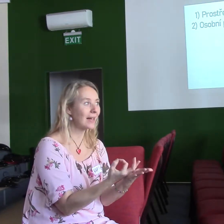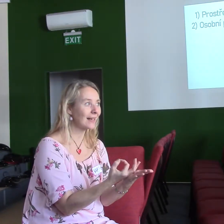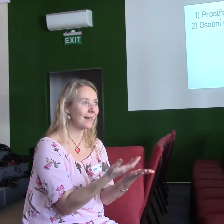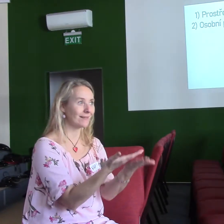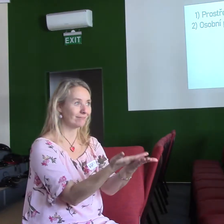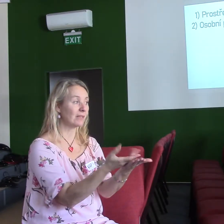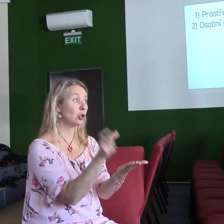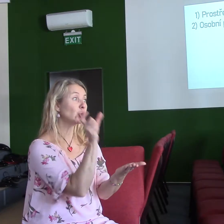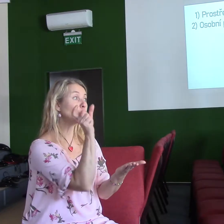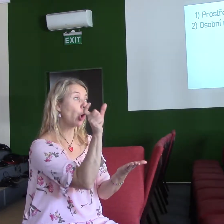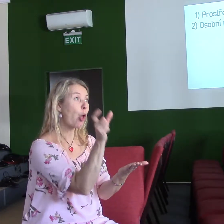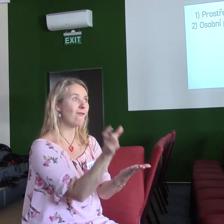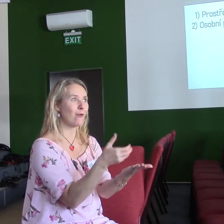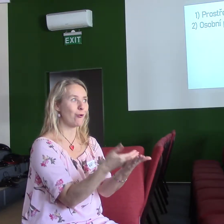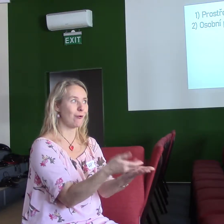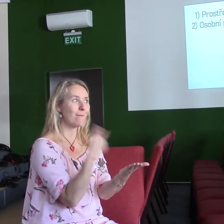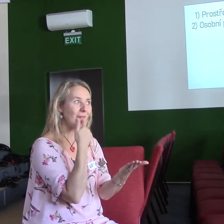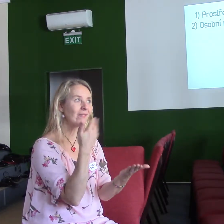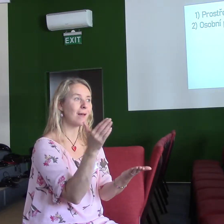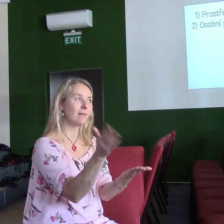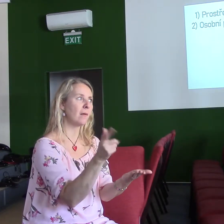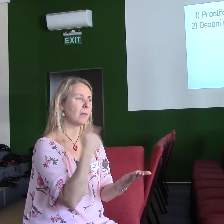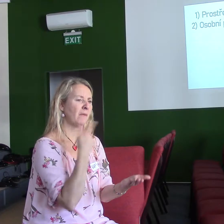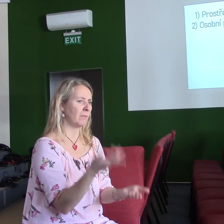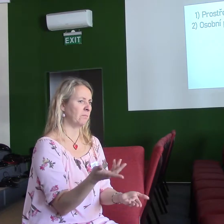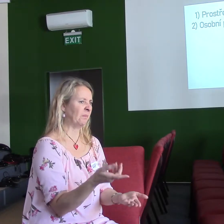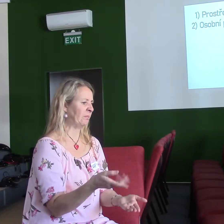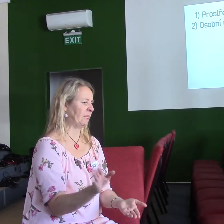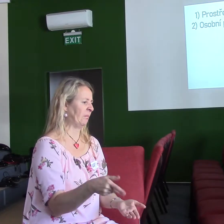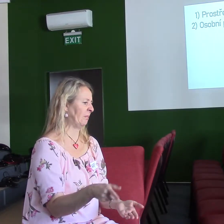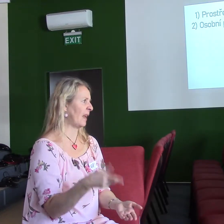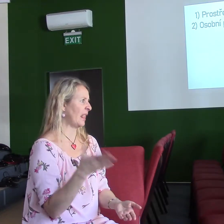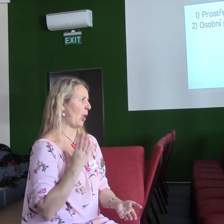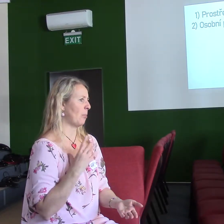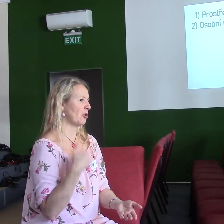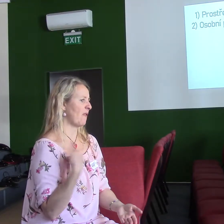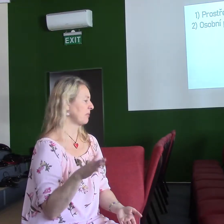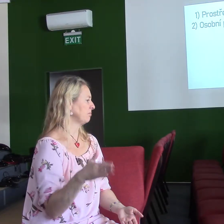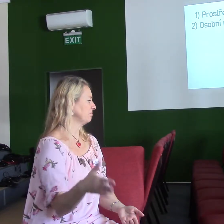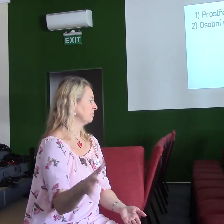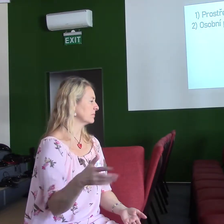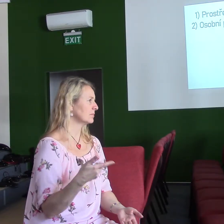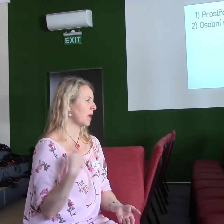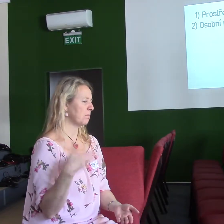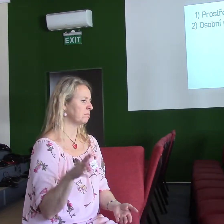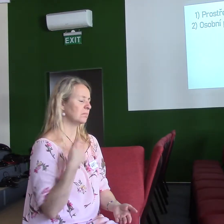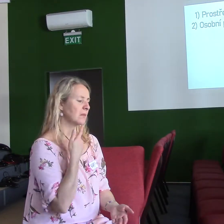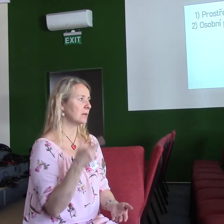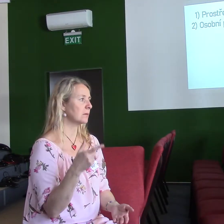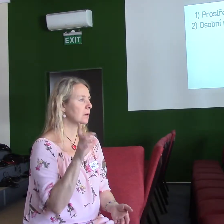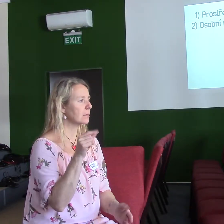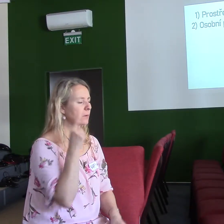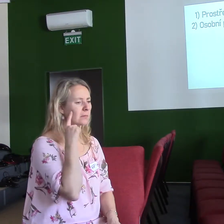Místo toho, abych čekal, že ten mladý, nevychovaný mě konečně pozdraví, tak můžete si říct, kdo ví, co zažívá doma.